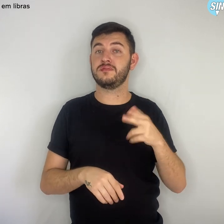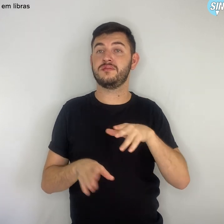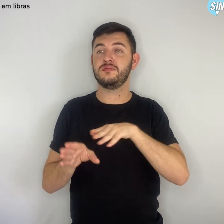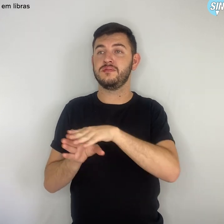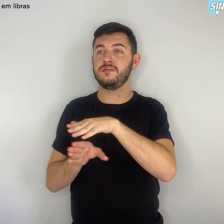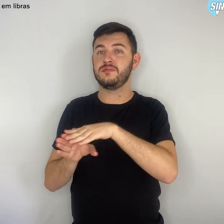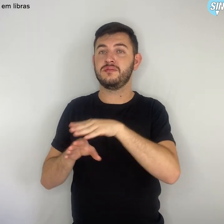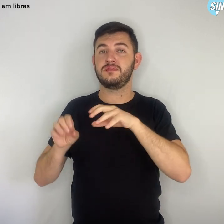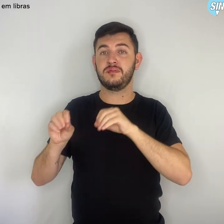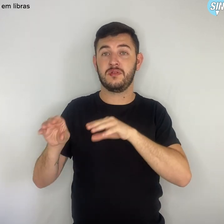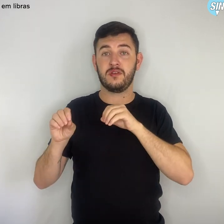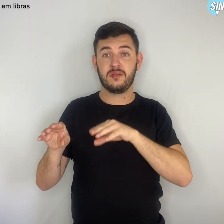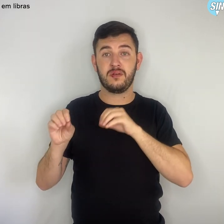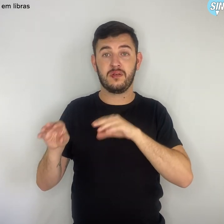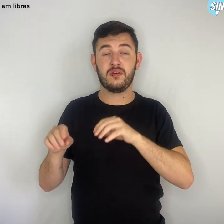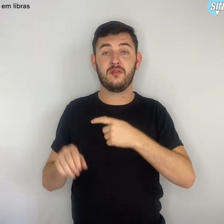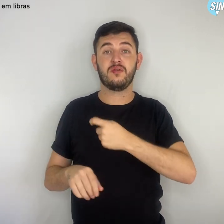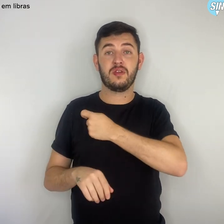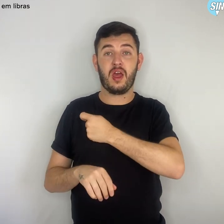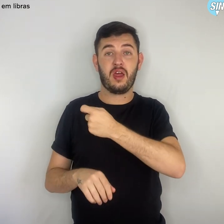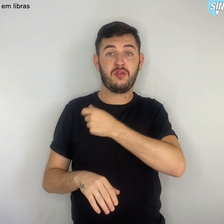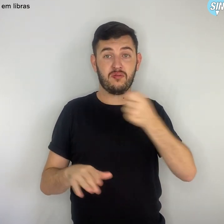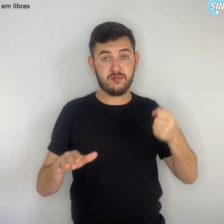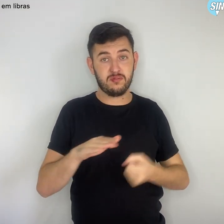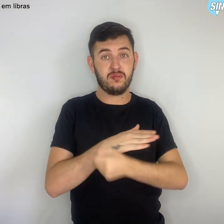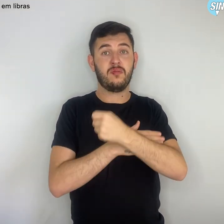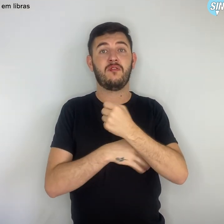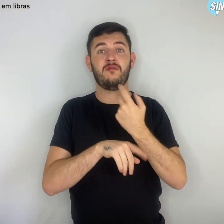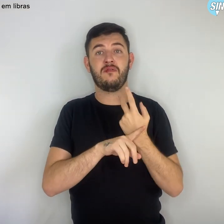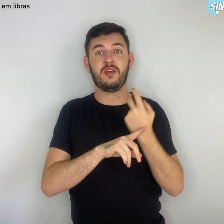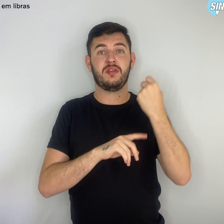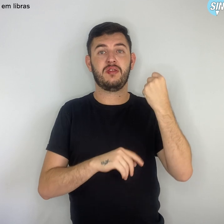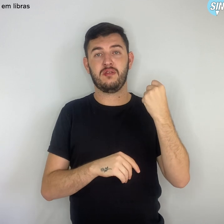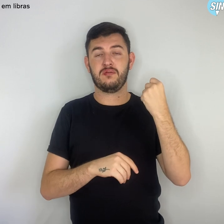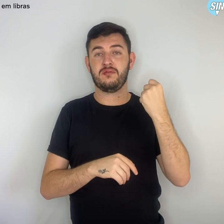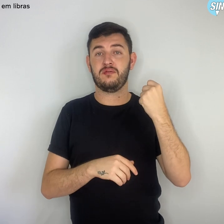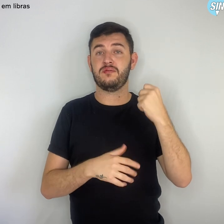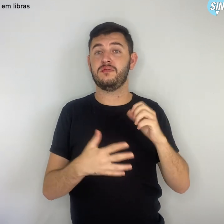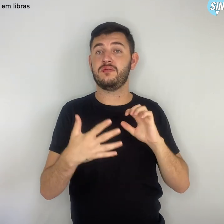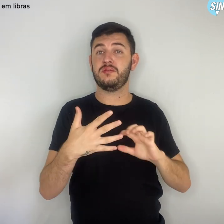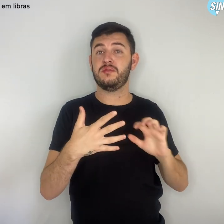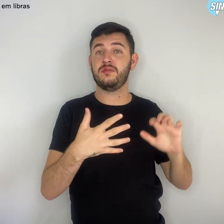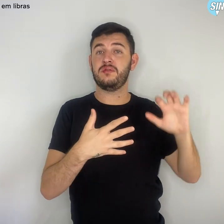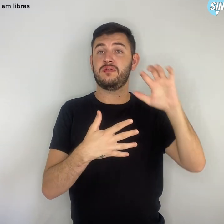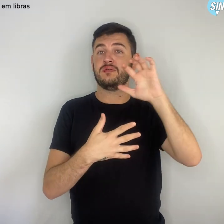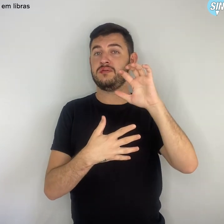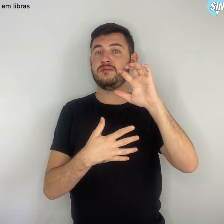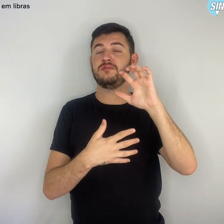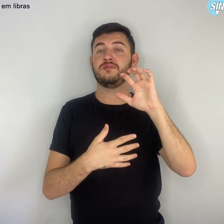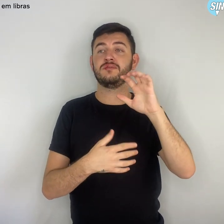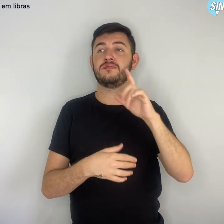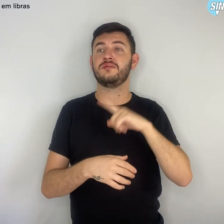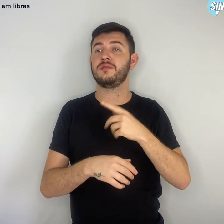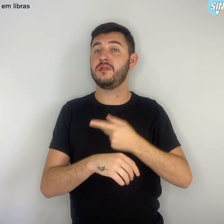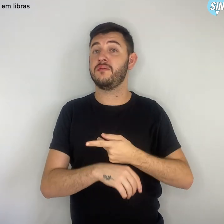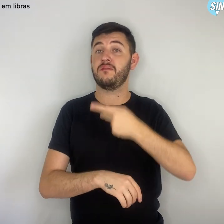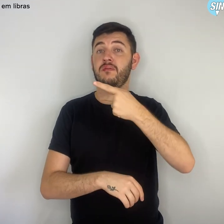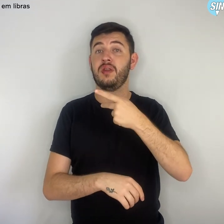indicados pelos estudantes vencedores de cada categoria, com premiação de R$